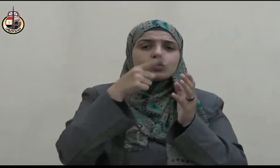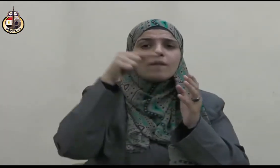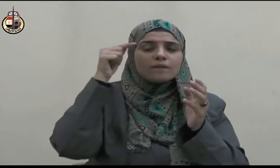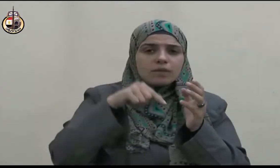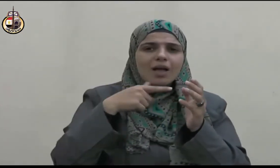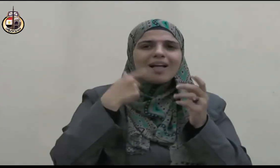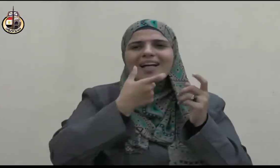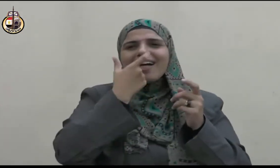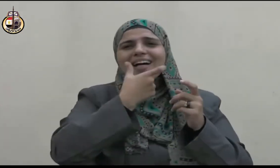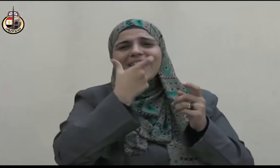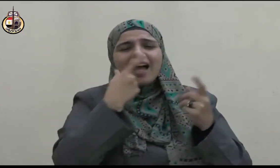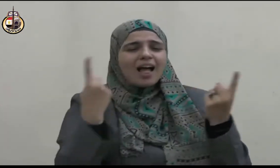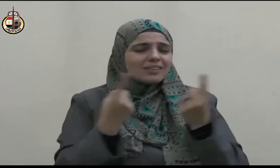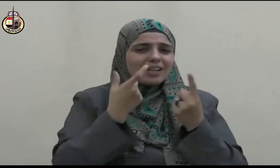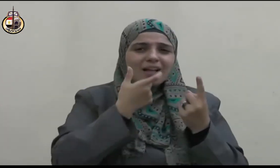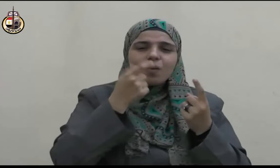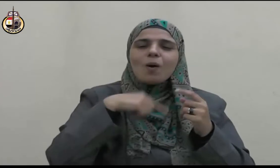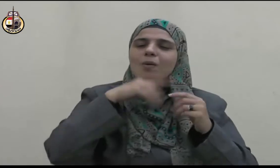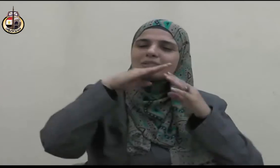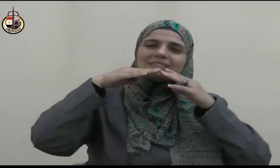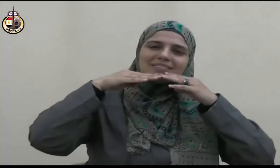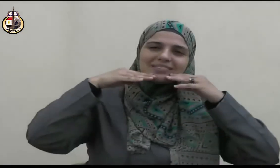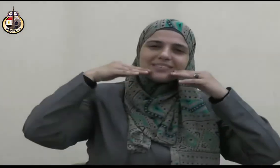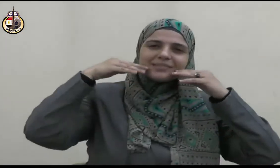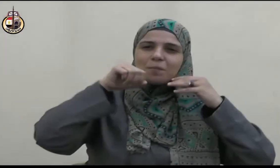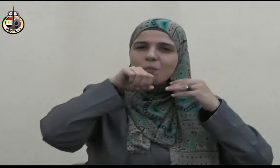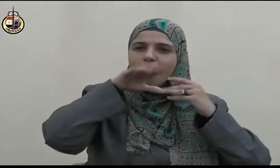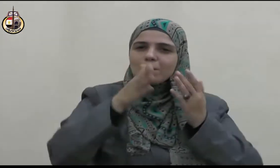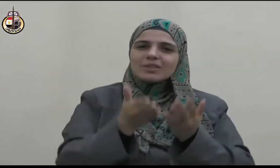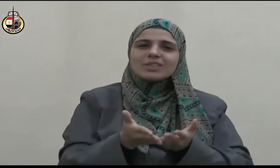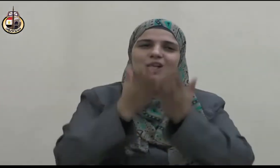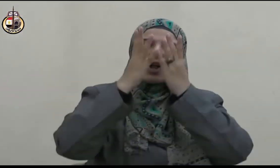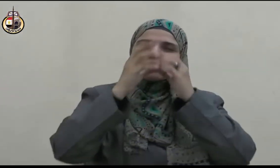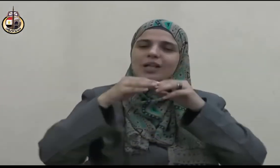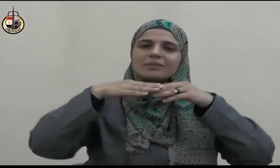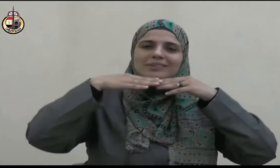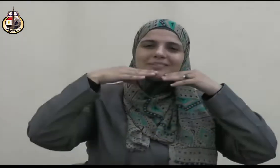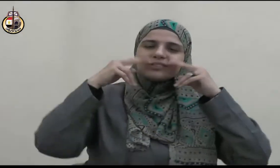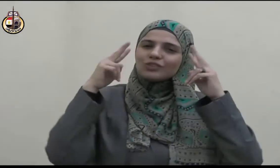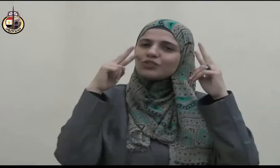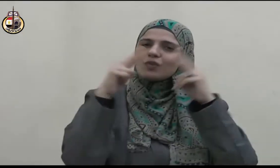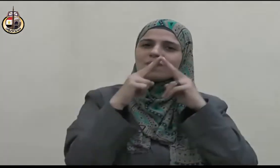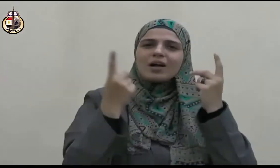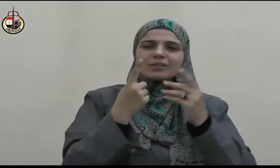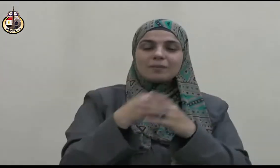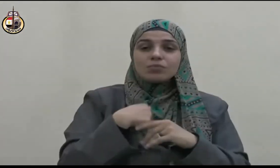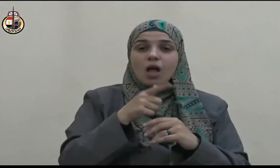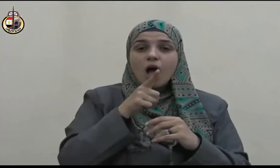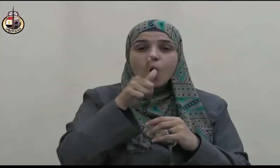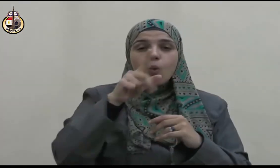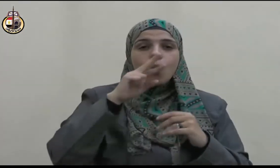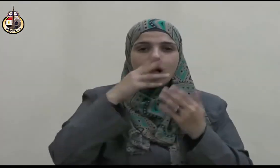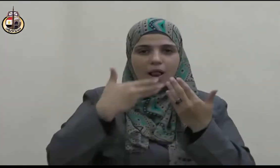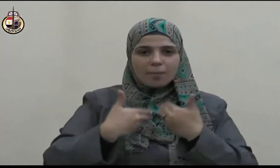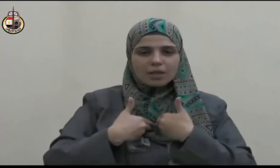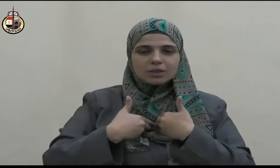عليه وسلم يرى منهج الاعتدال والوسطية واضحا في كل مجالاتها